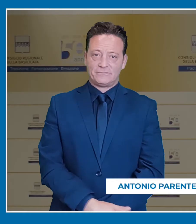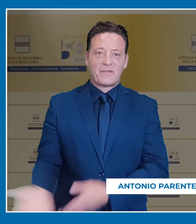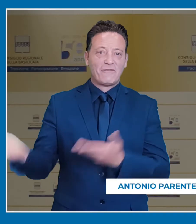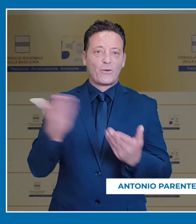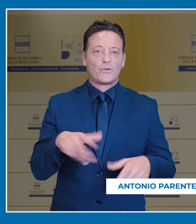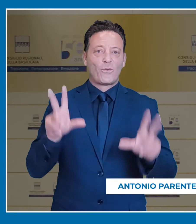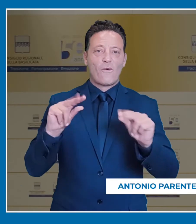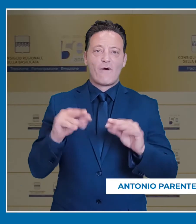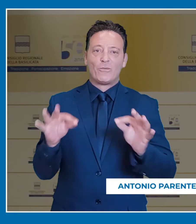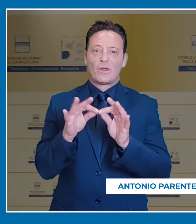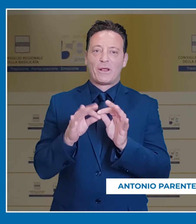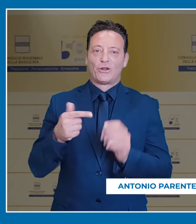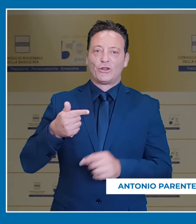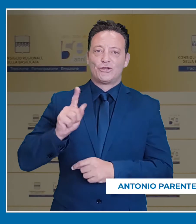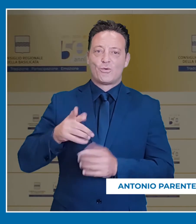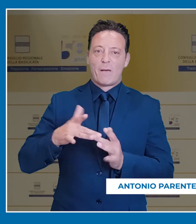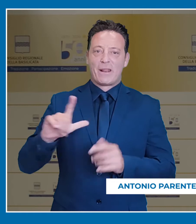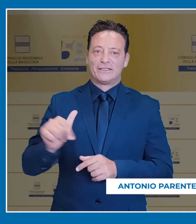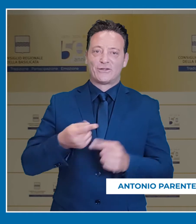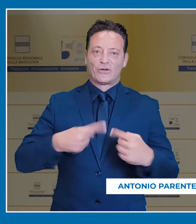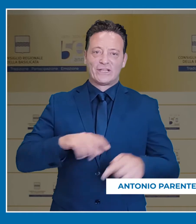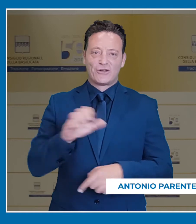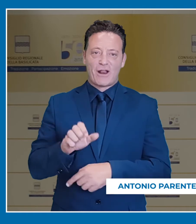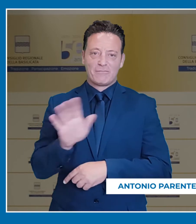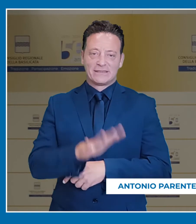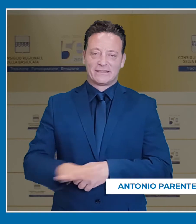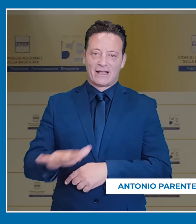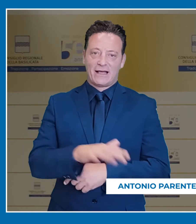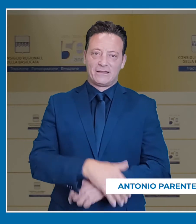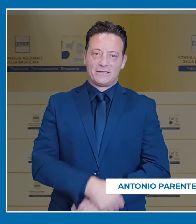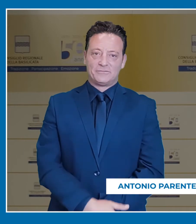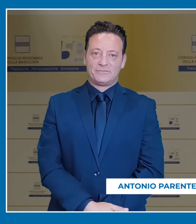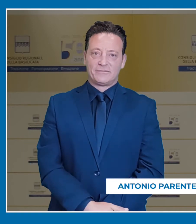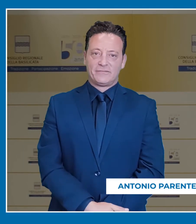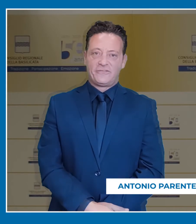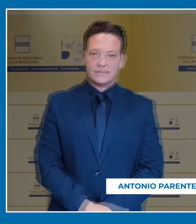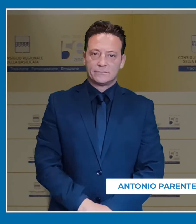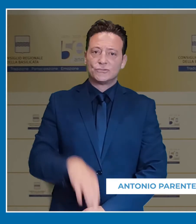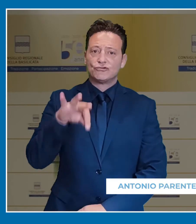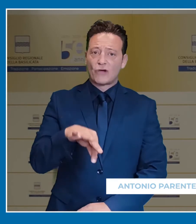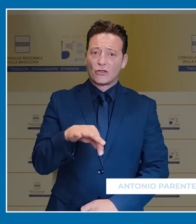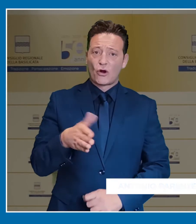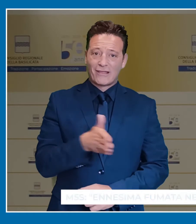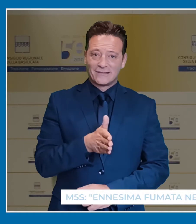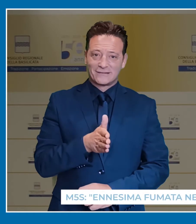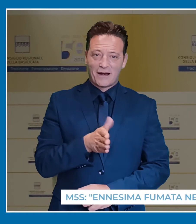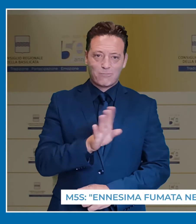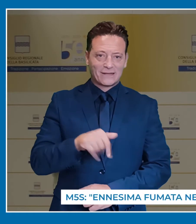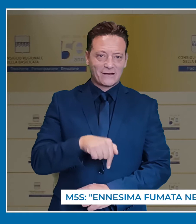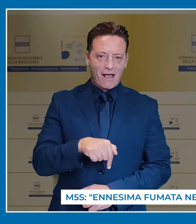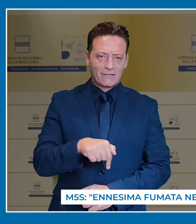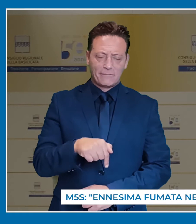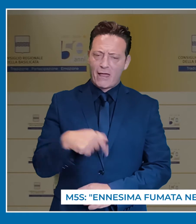Benvenuti al nuovo appuntamento del TG Web List del Consiglio regionale della Basilicata. Il centrodestra